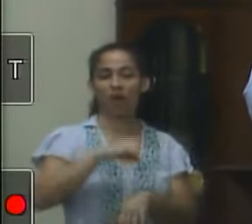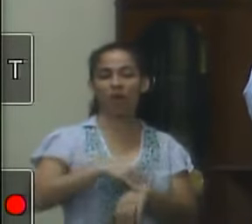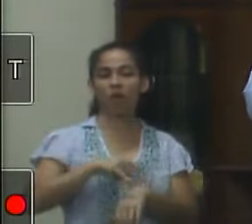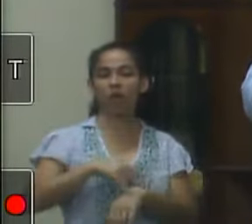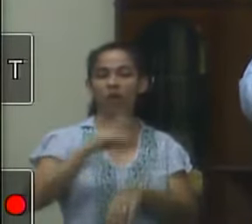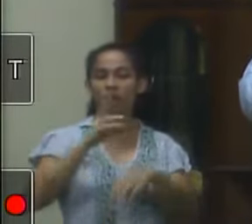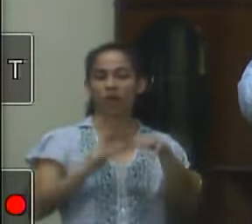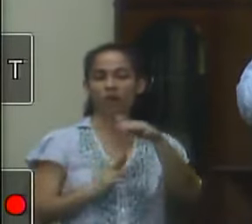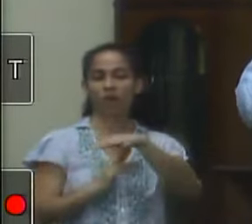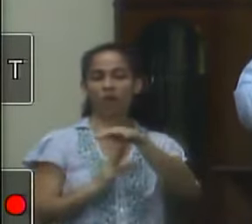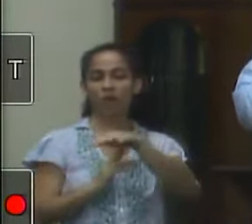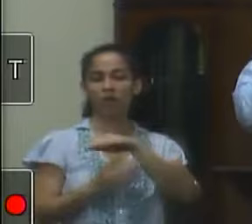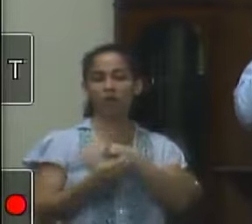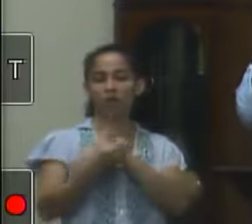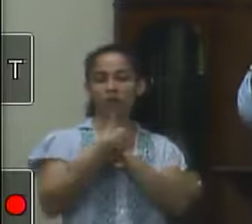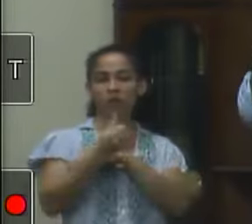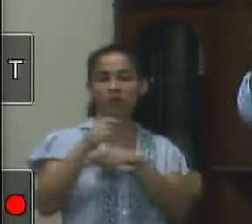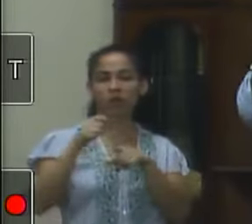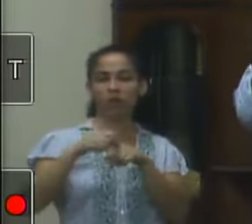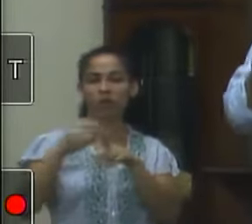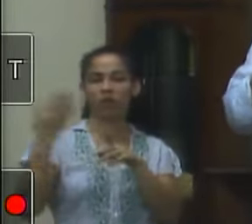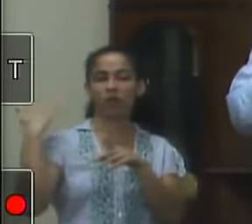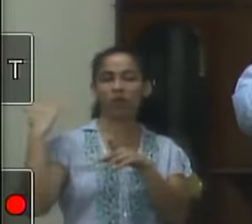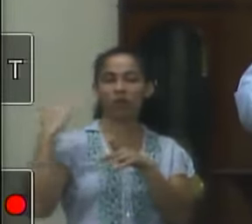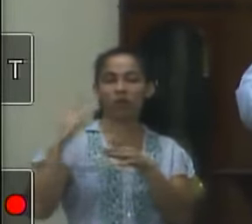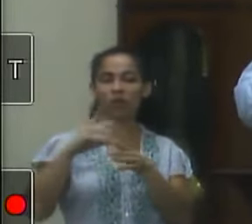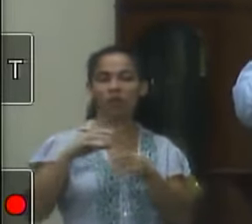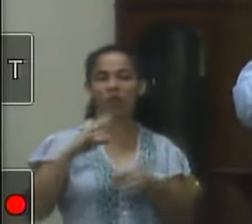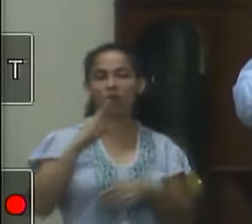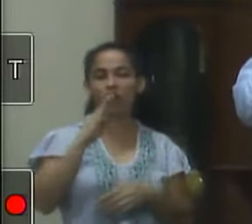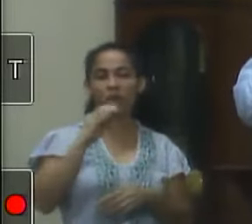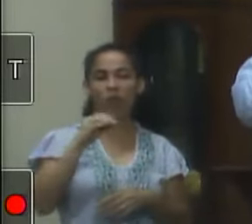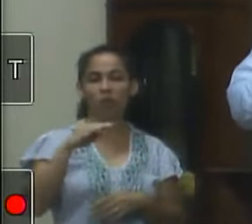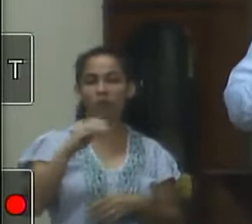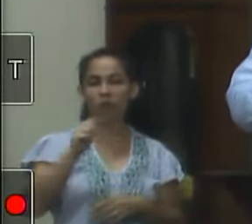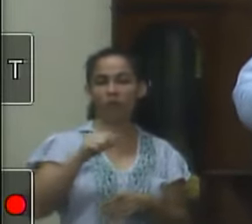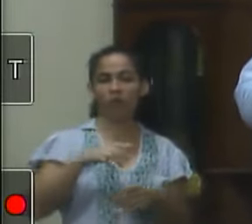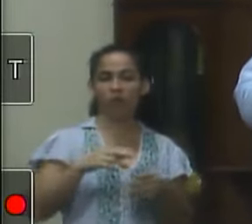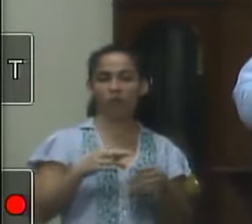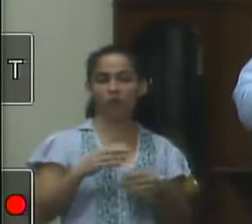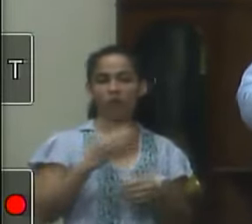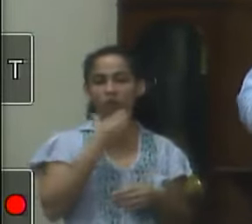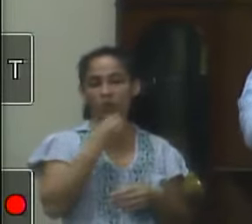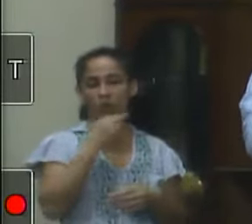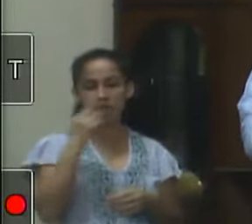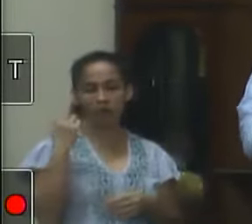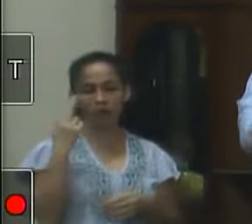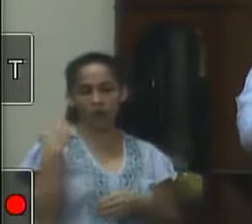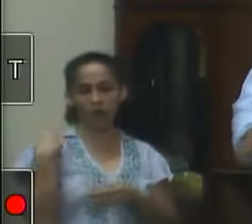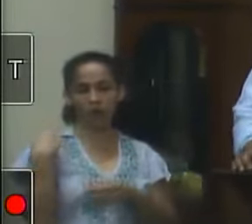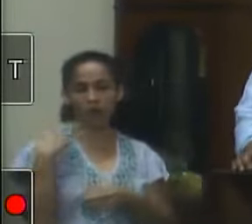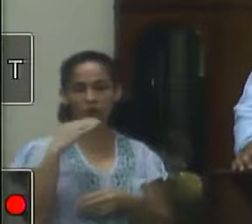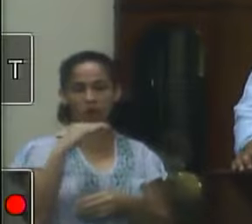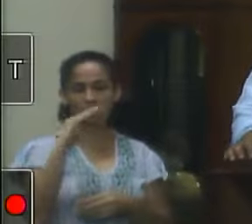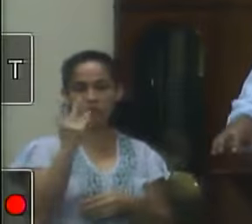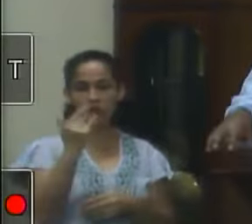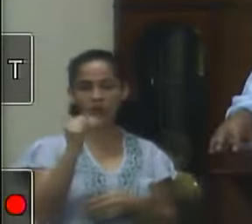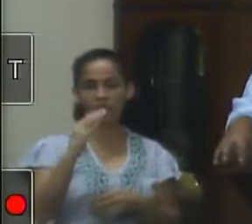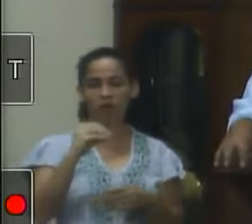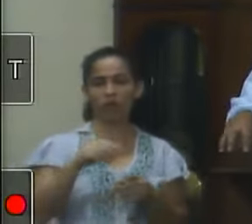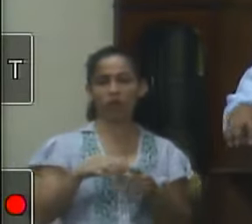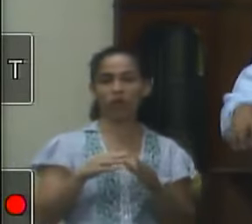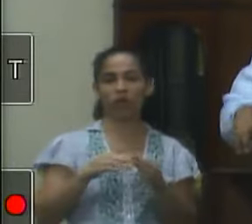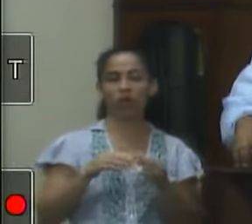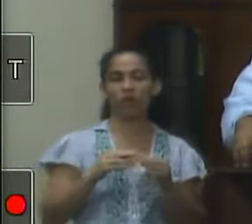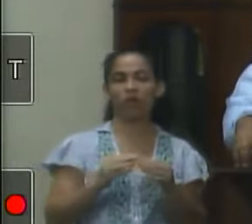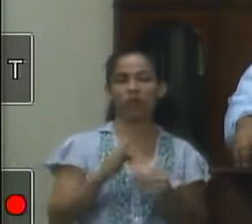rodoviária seis meses atrás eu fiz uma indicação de uma bomba o Chico da Serra teve aqui a equipe que cuida ali do terminal rodoviário pedindo